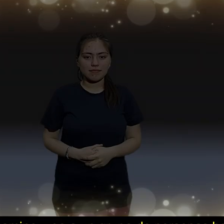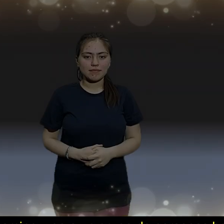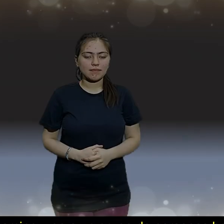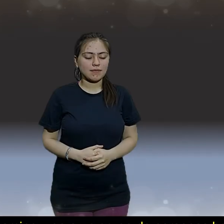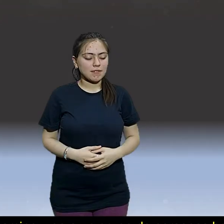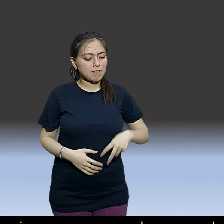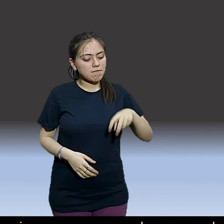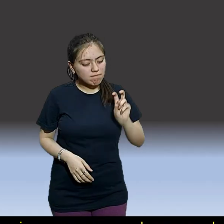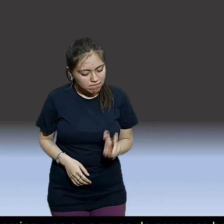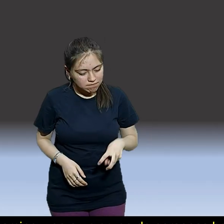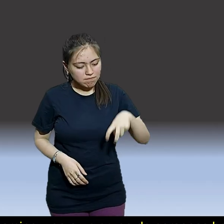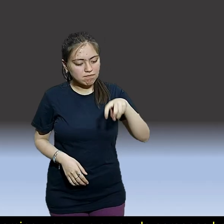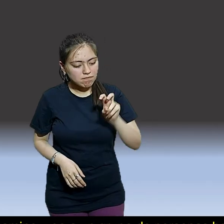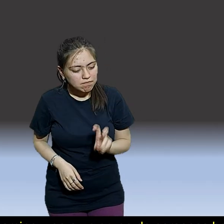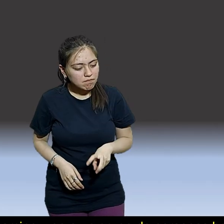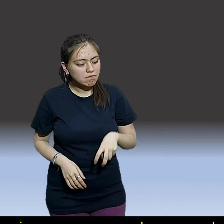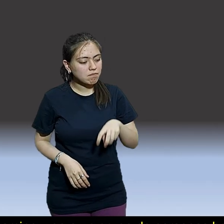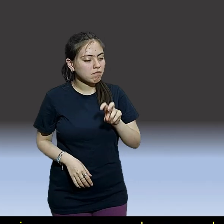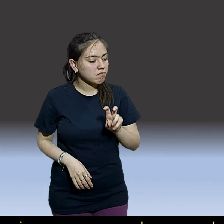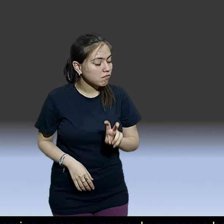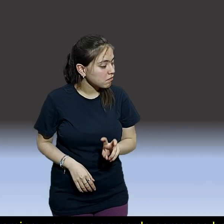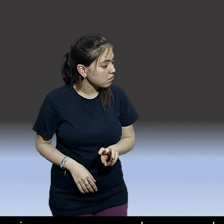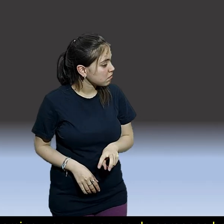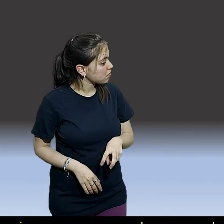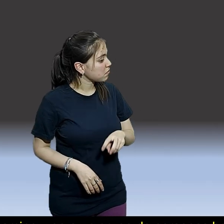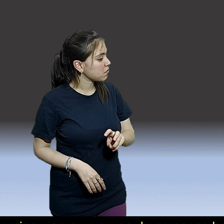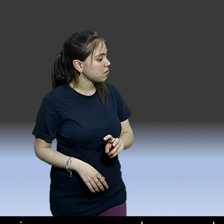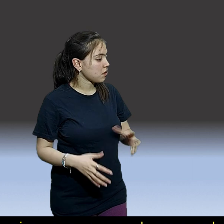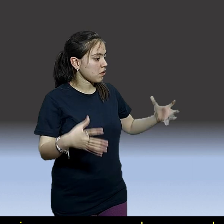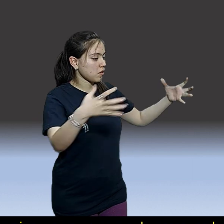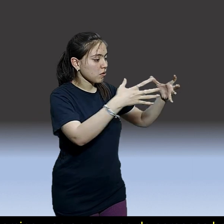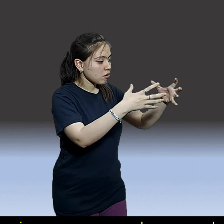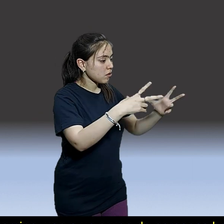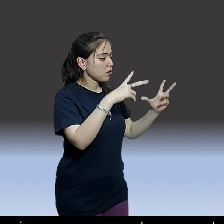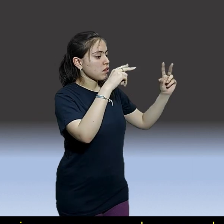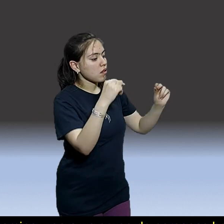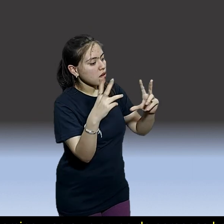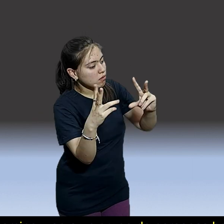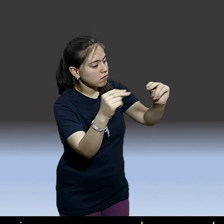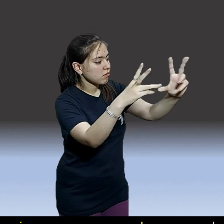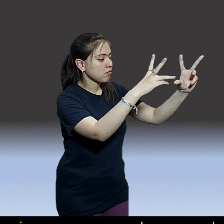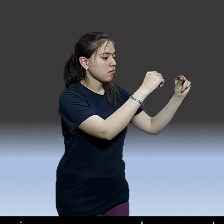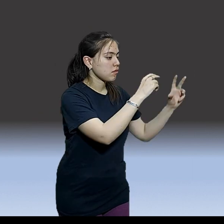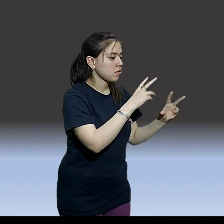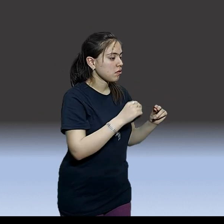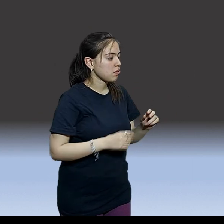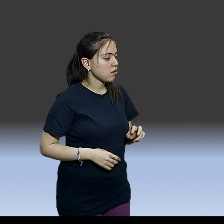Camino y camino. Veo un grupo de personas hablar. Me